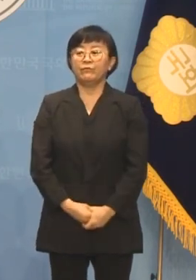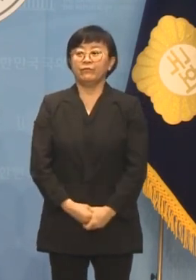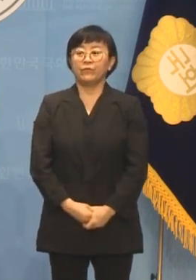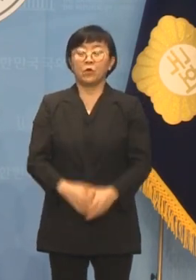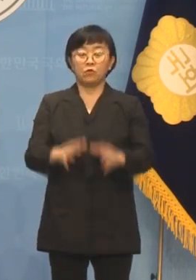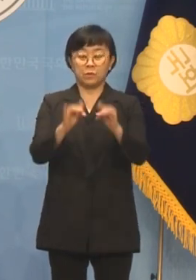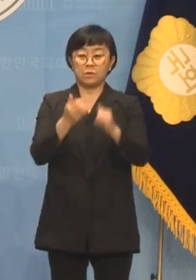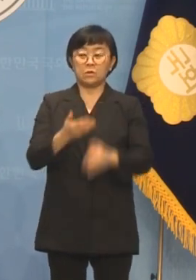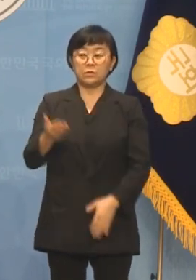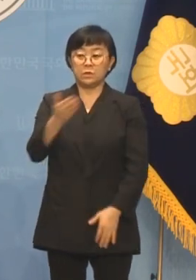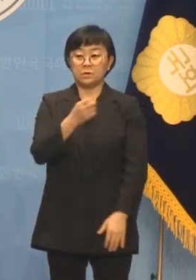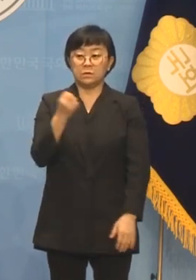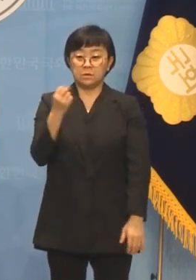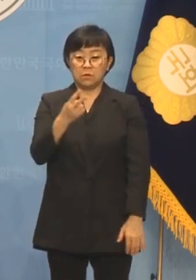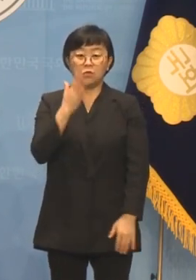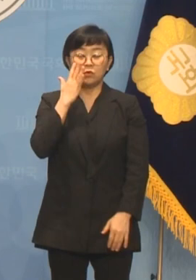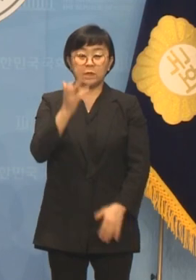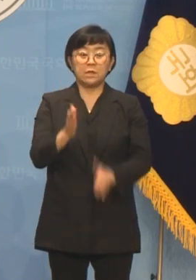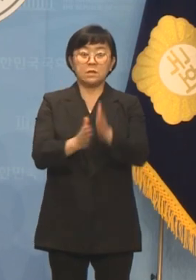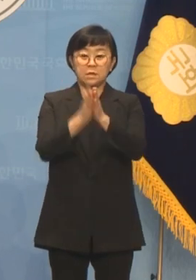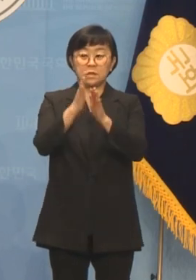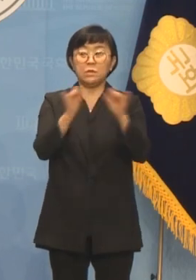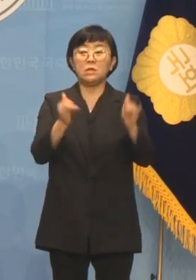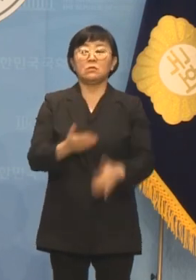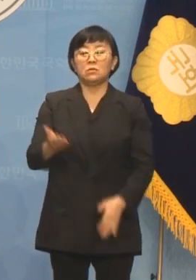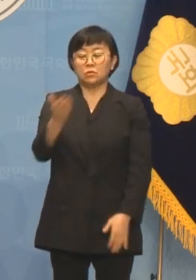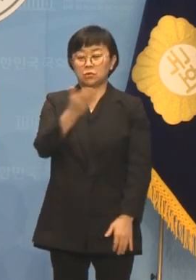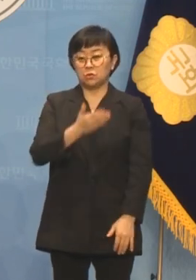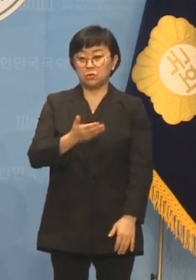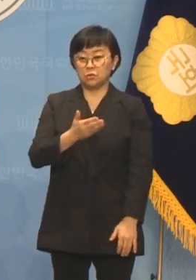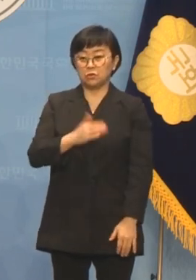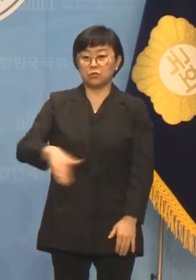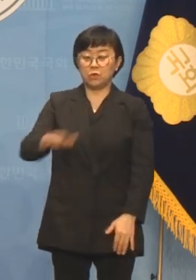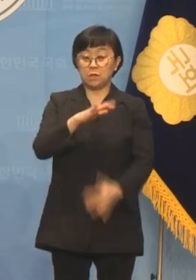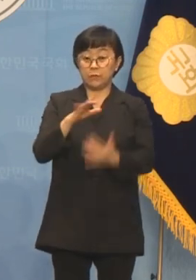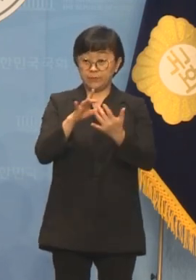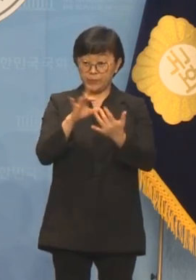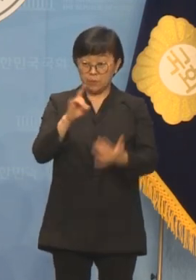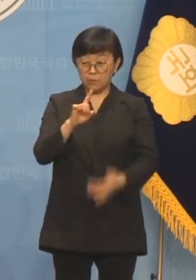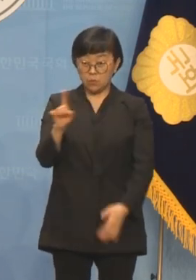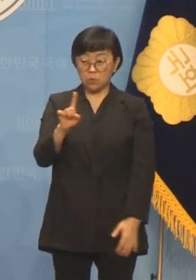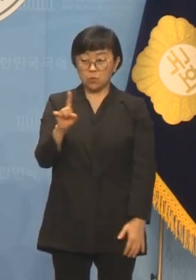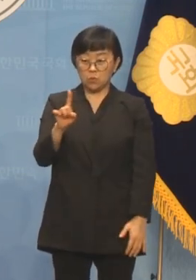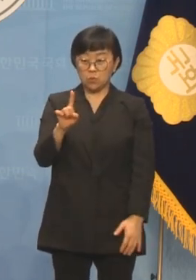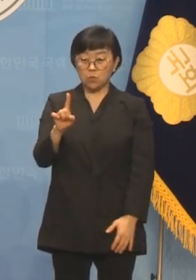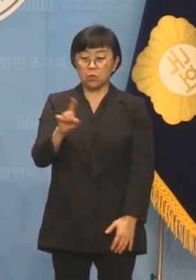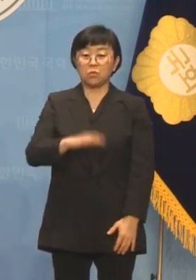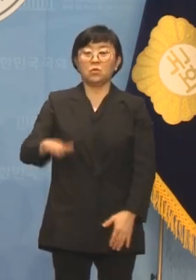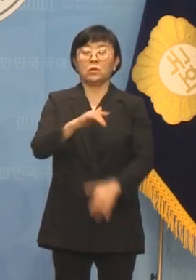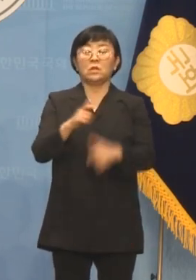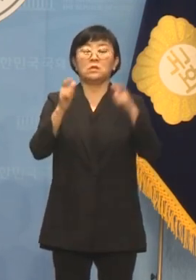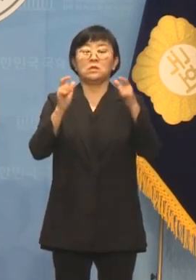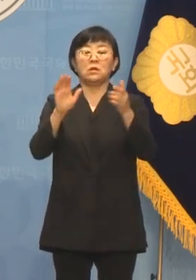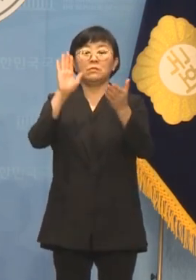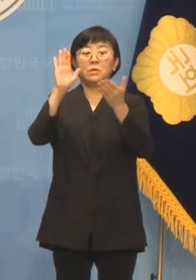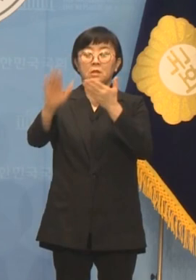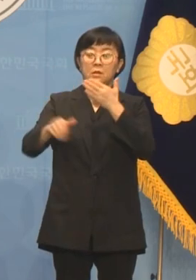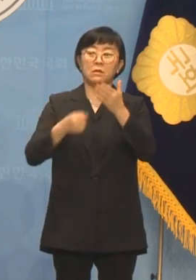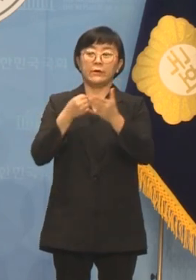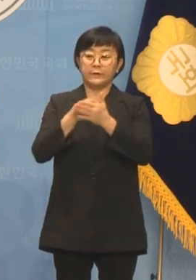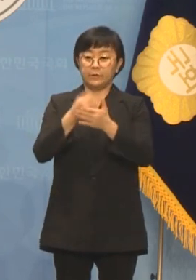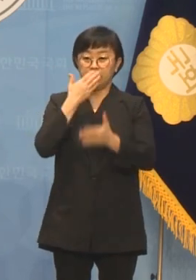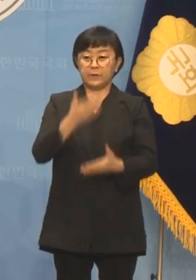국민 여러분 그리고 울산 시민 여러분 우리의 선택은 우리 지역의 미래를 결정했습니다.